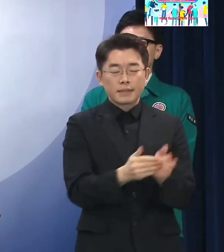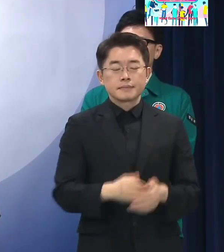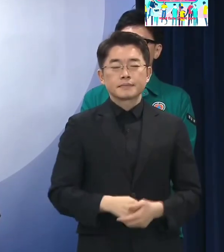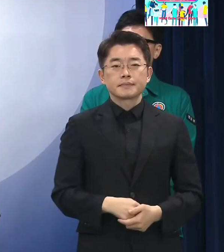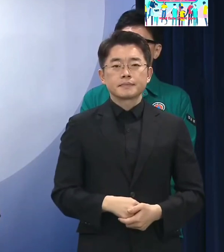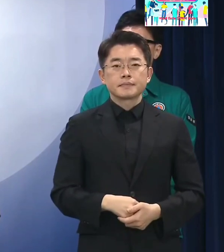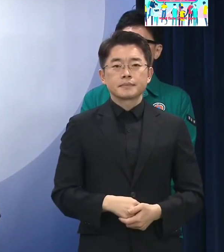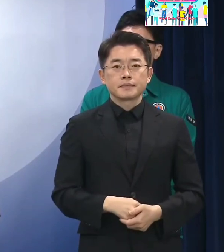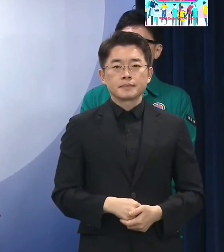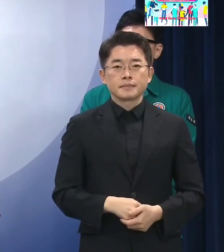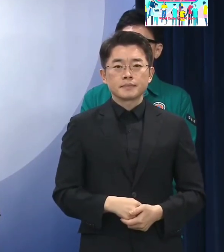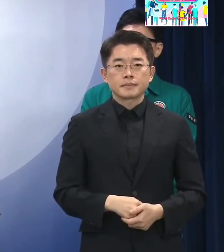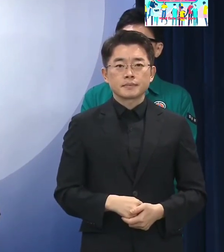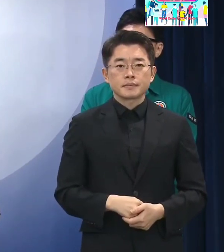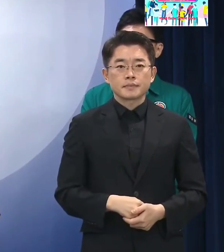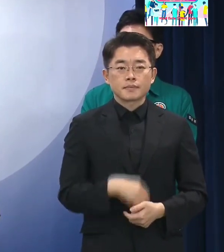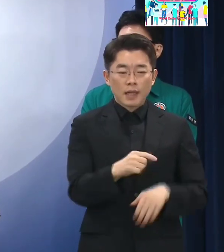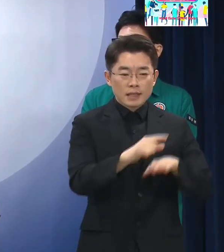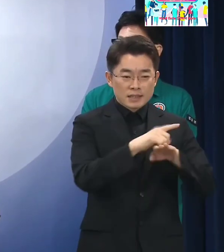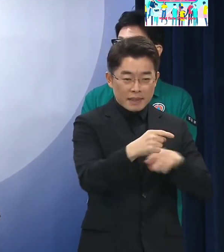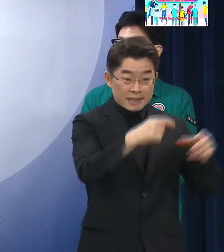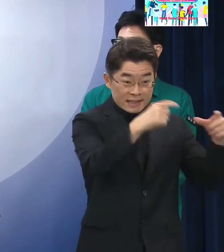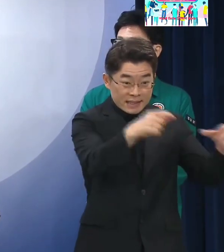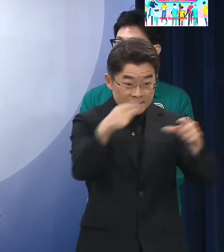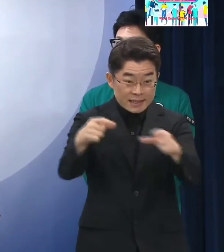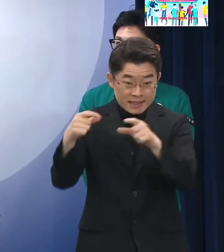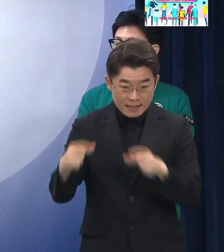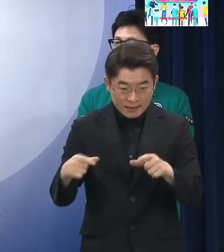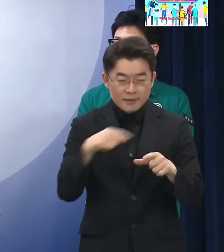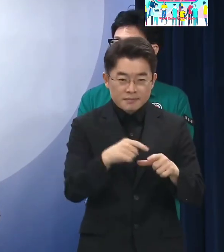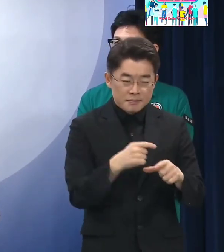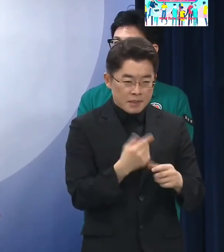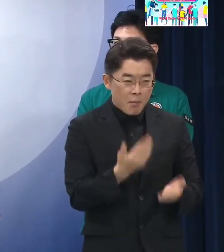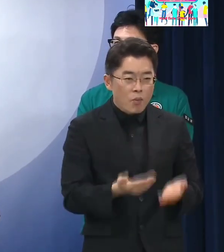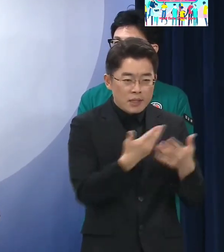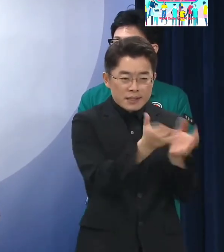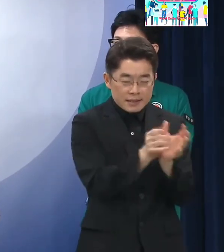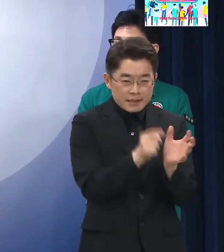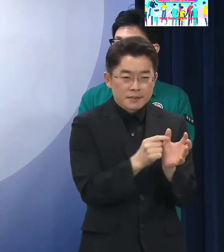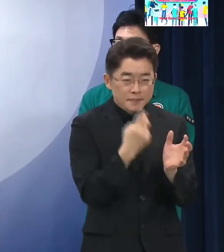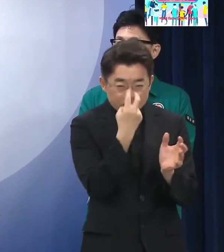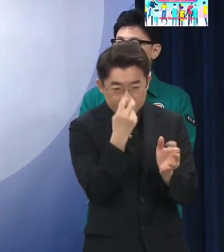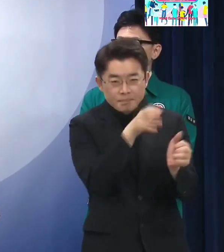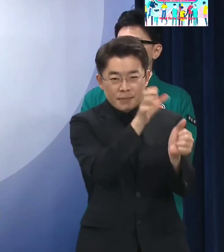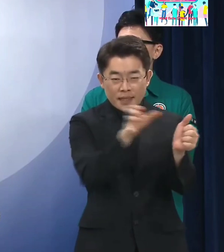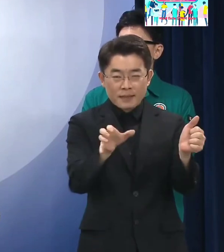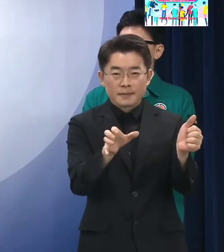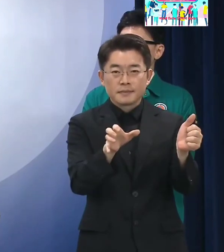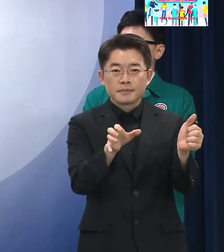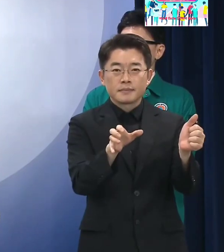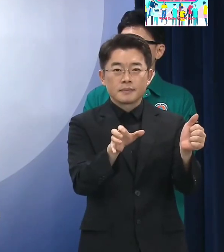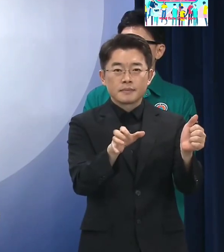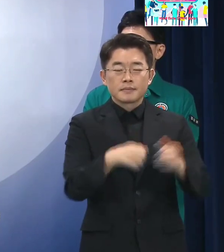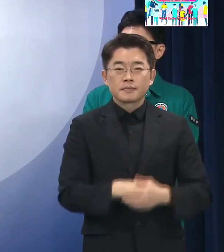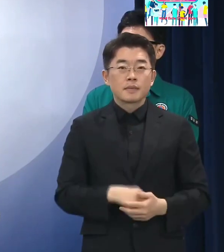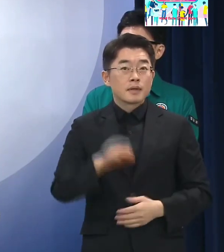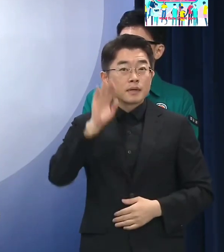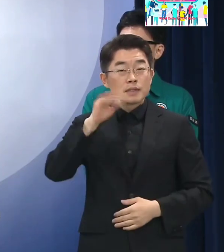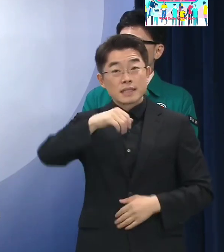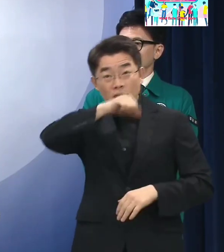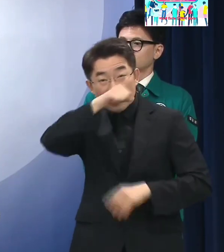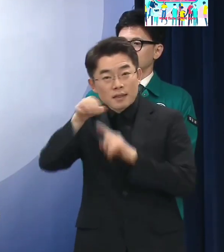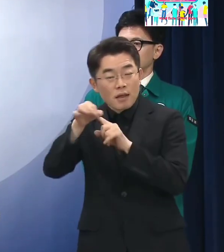있고 대부분이 기초자치단체 단위로 운영이 됩니다 그래서 현재 예산 방침은